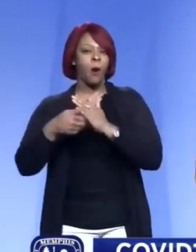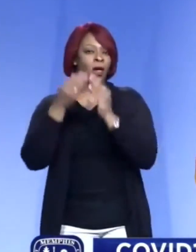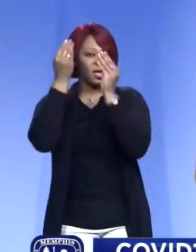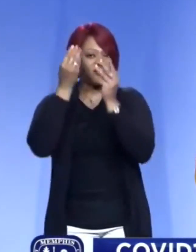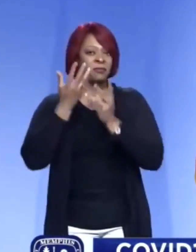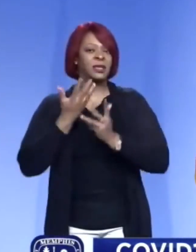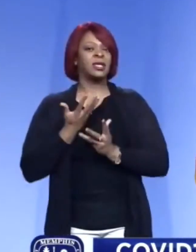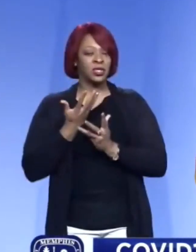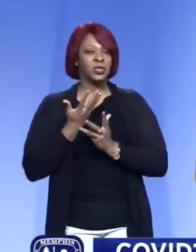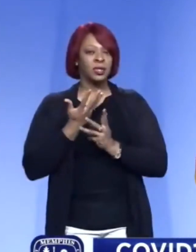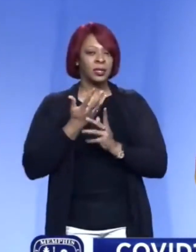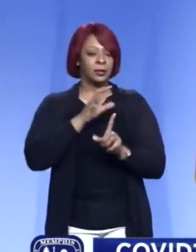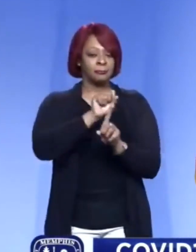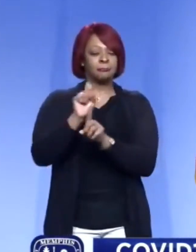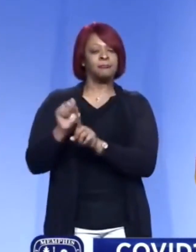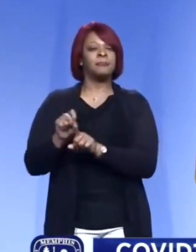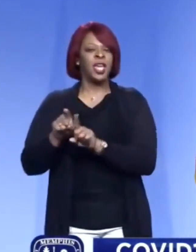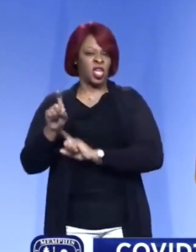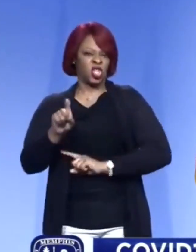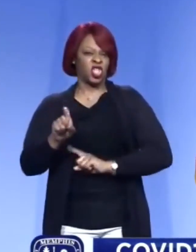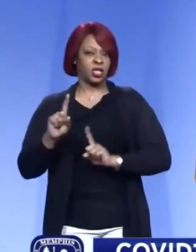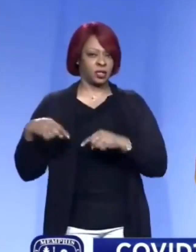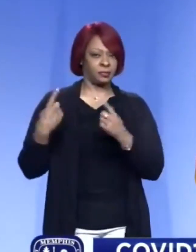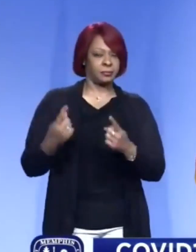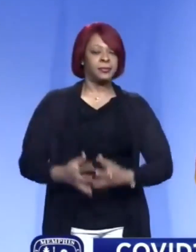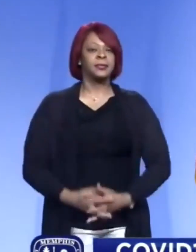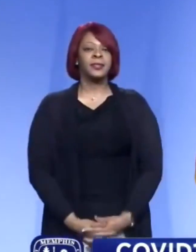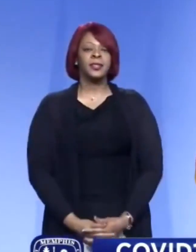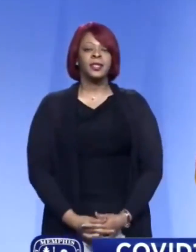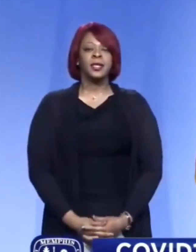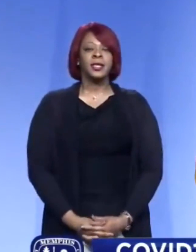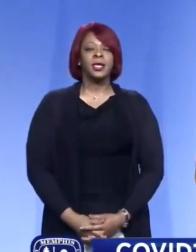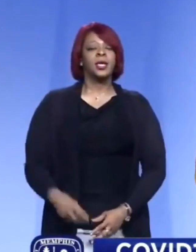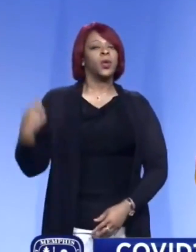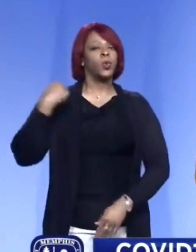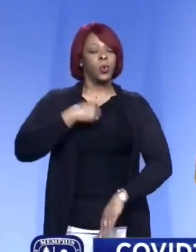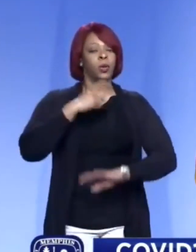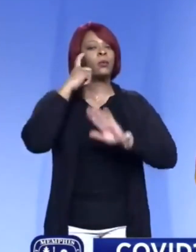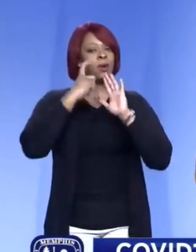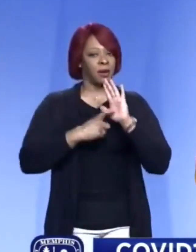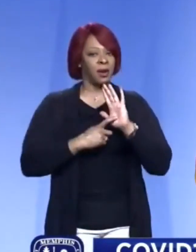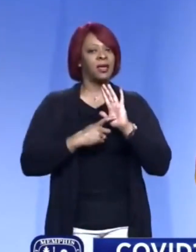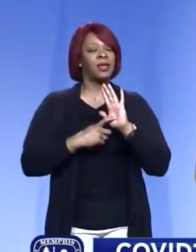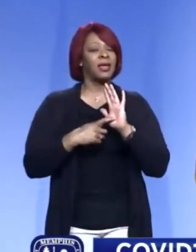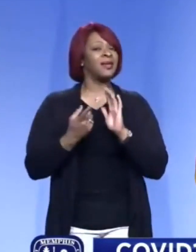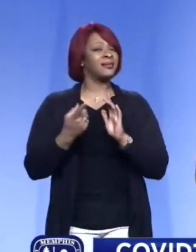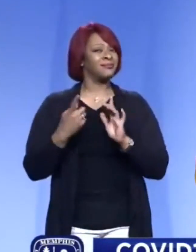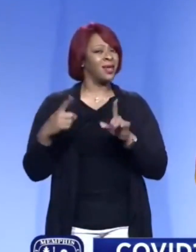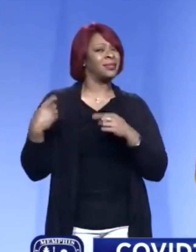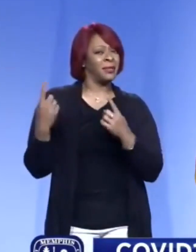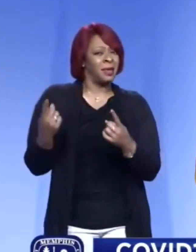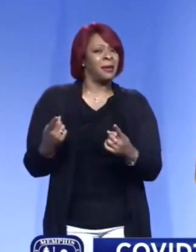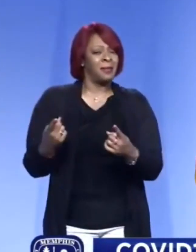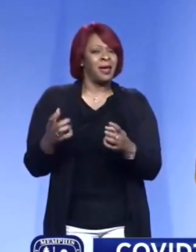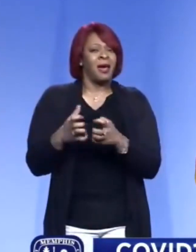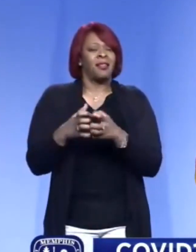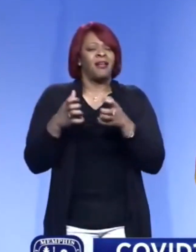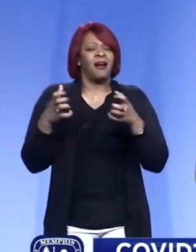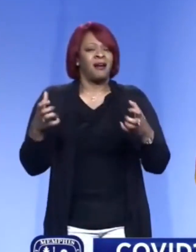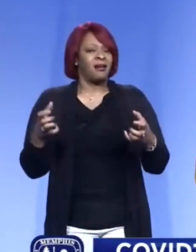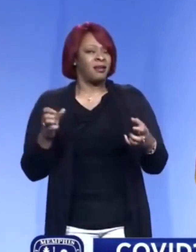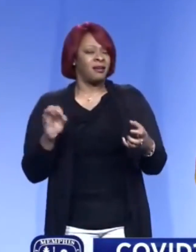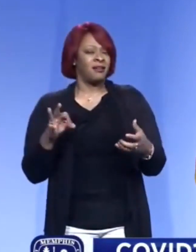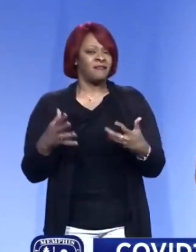muchas personas y pusimos esas piezas en su lugar, capacitando a las personas y asegurándonos de que estamos